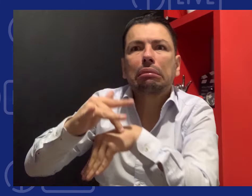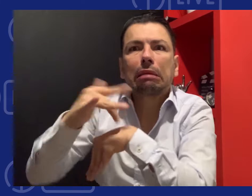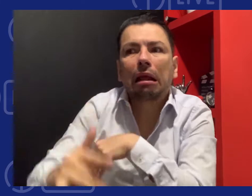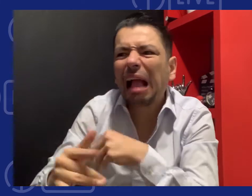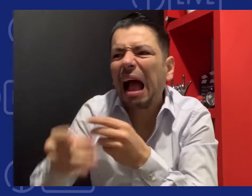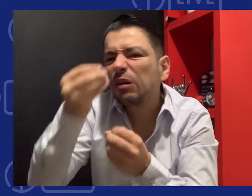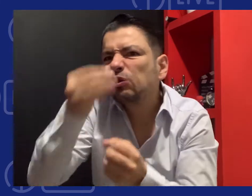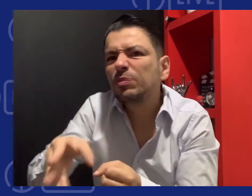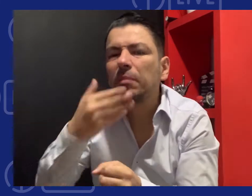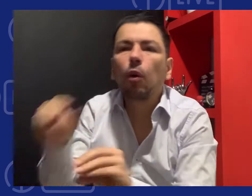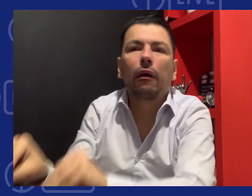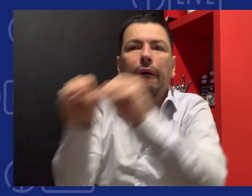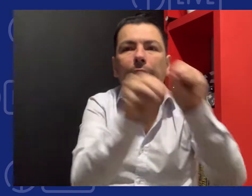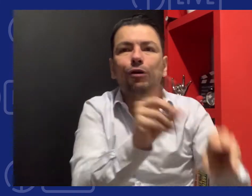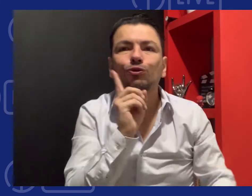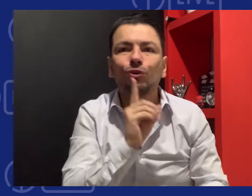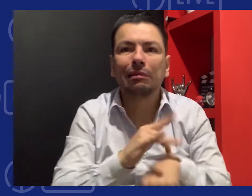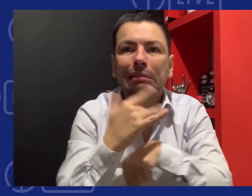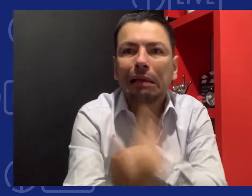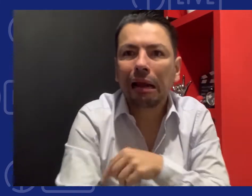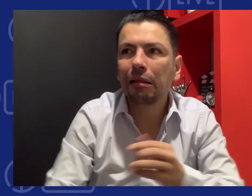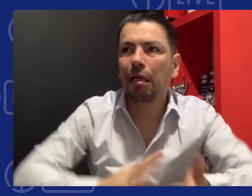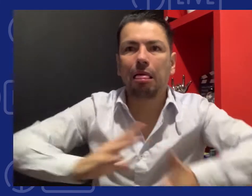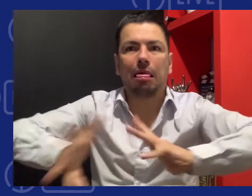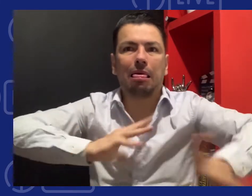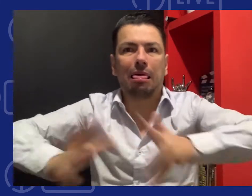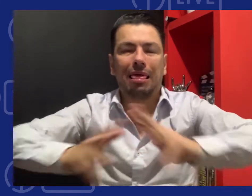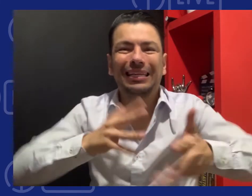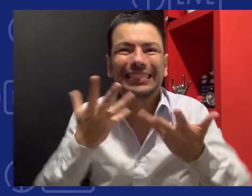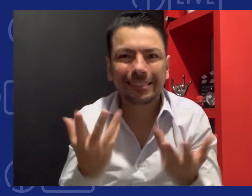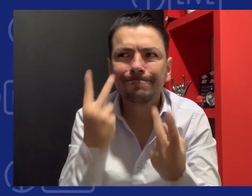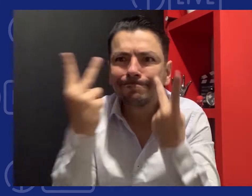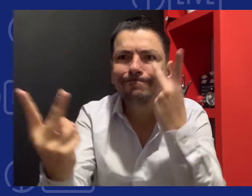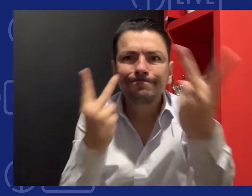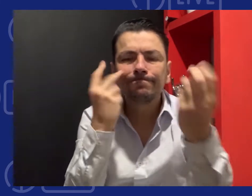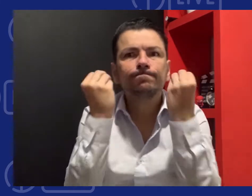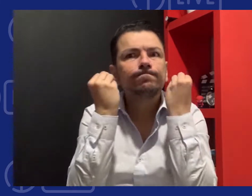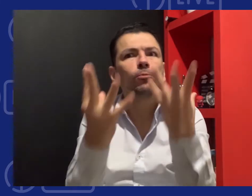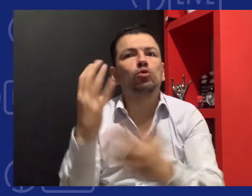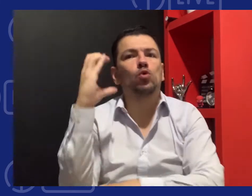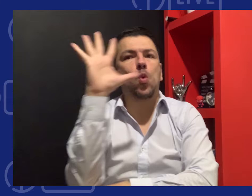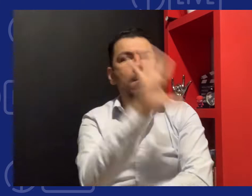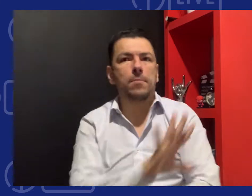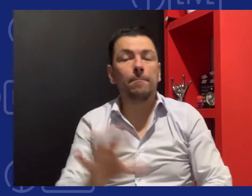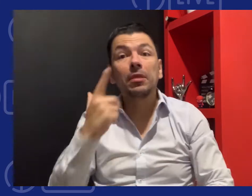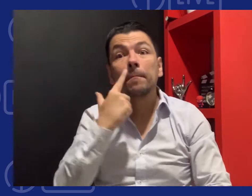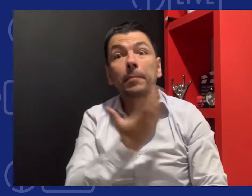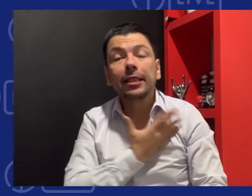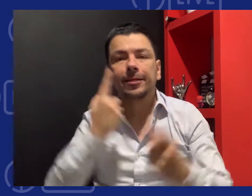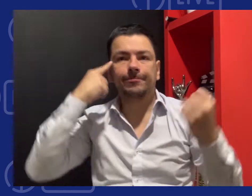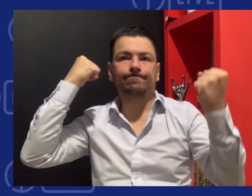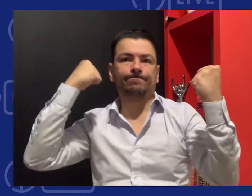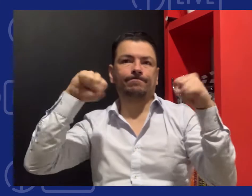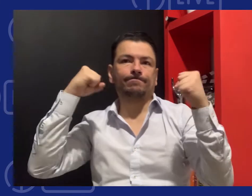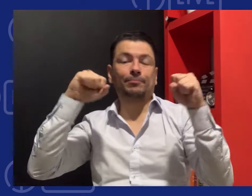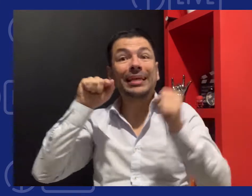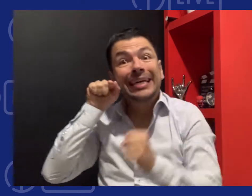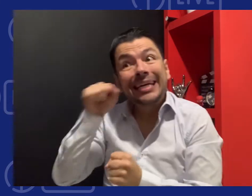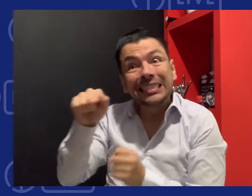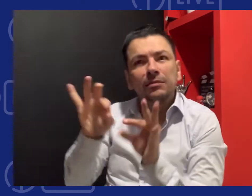enfocan en la oralización. Y cuando se dan cuenta que esto no funcionó, pasan a la comunidad que habla lengua de señas. Se ha visto estos casos en toda